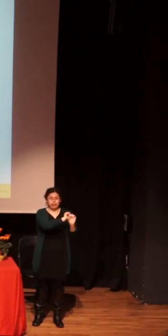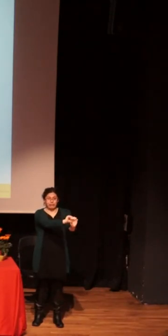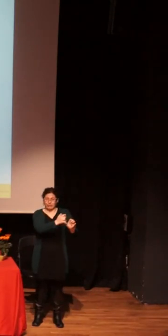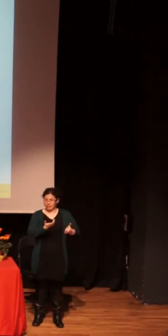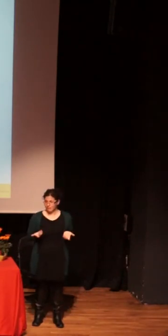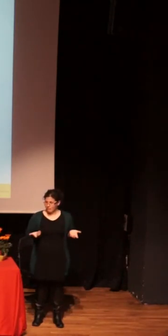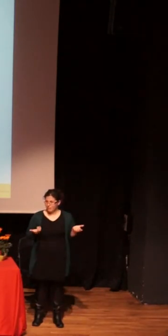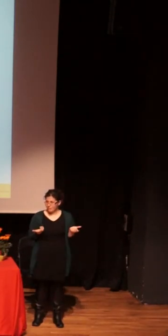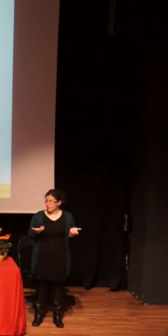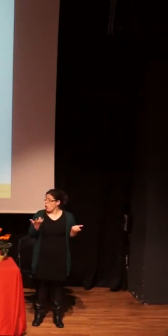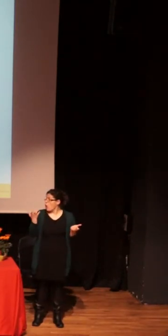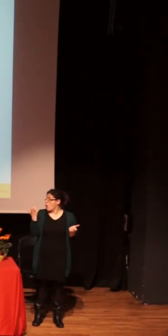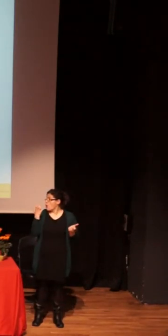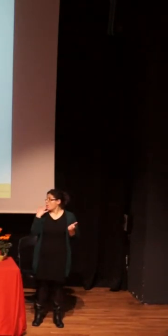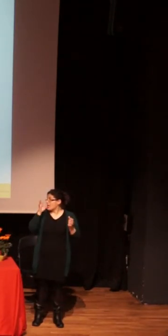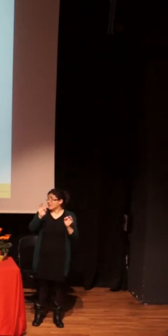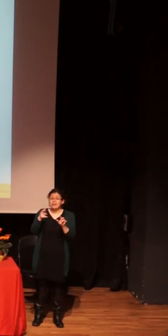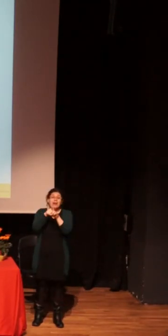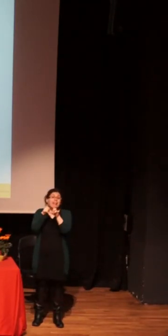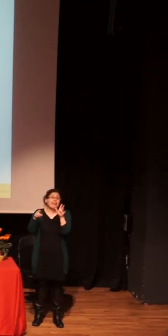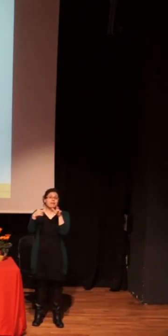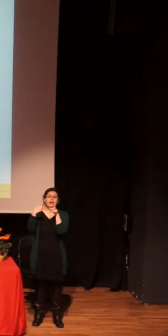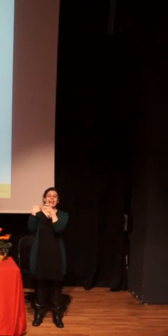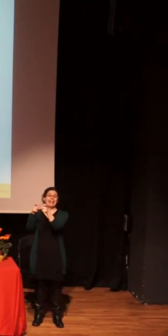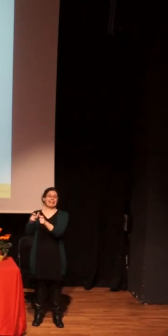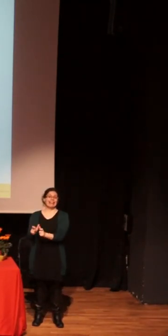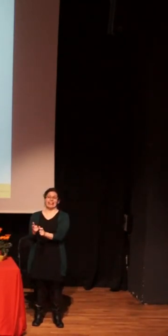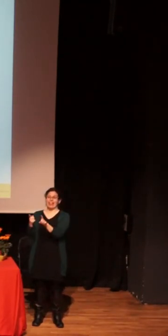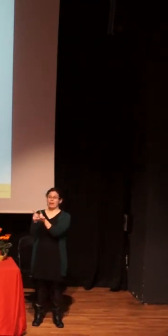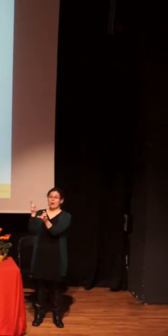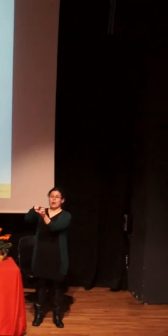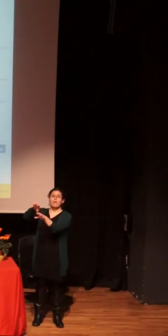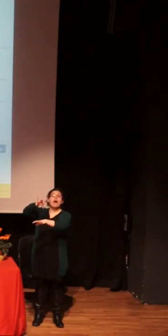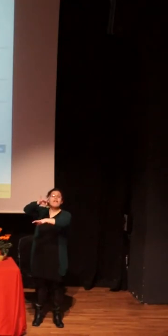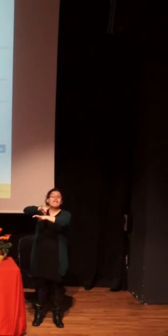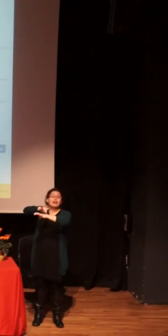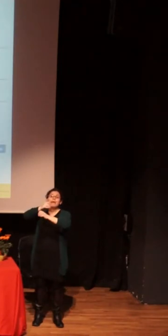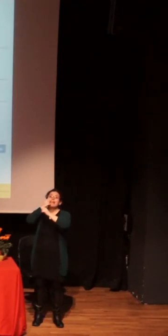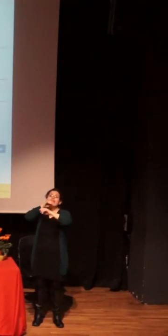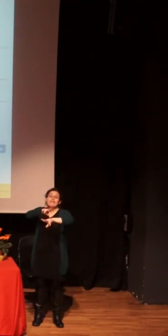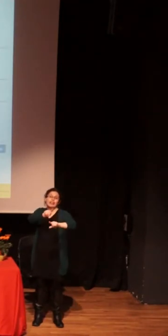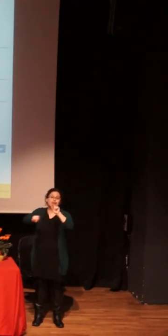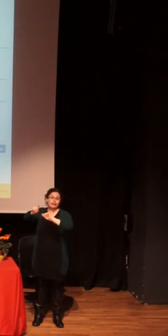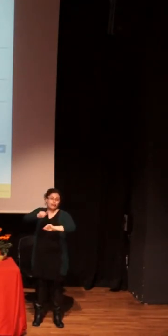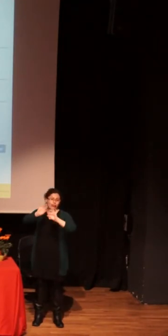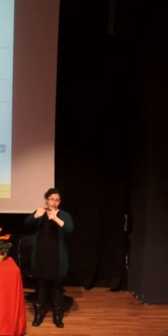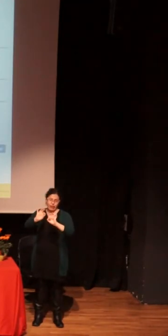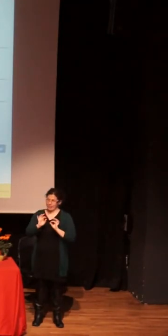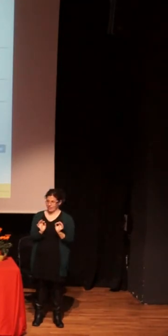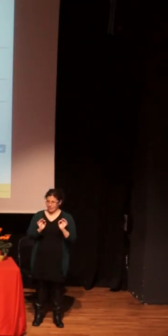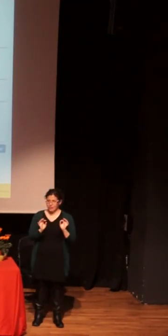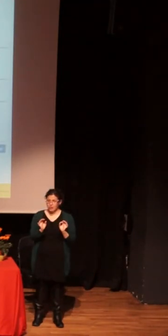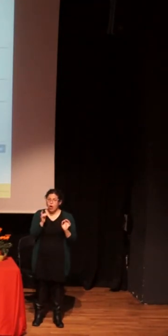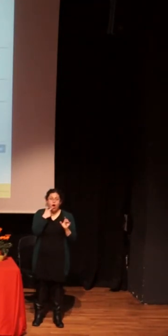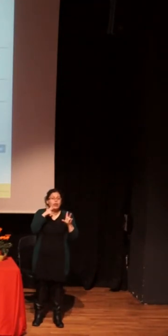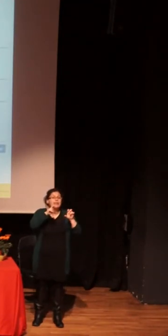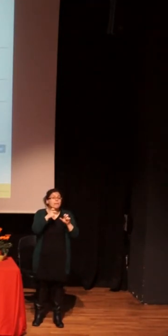que es el de la catalogación de la infección por VIH como enfermedad infectocontagiosa. El tema de las hipotecas